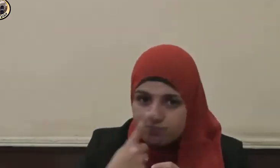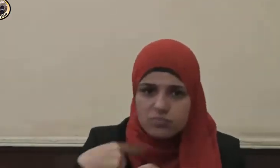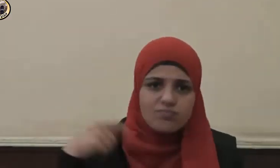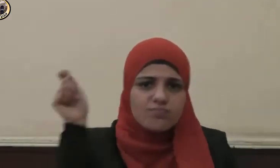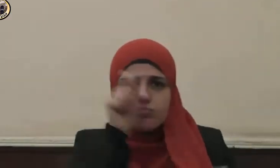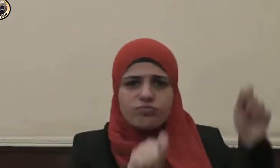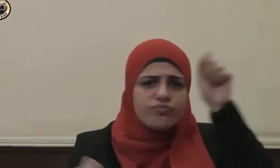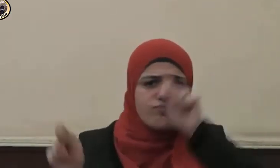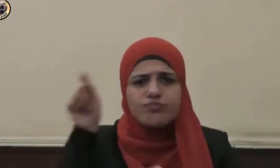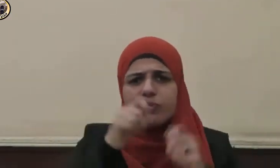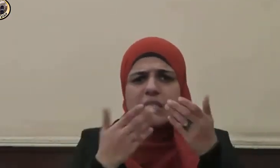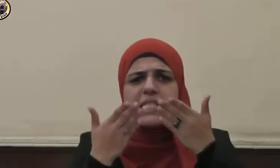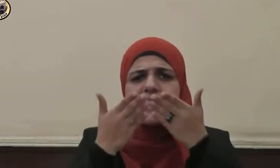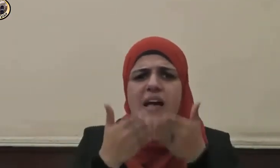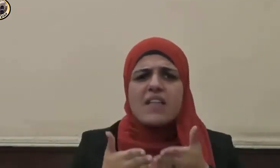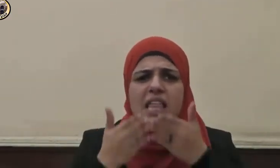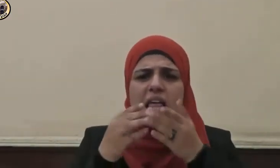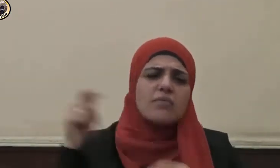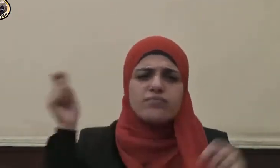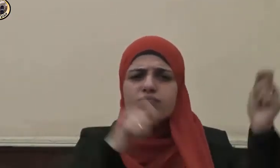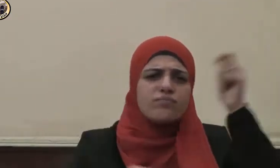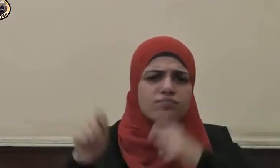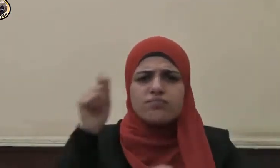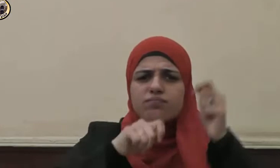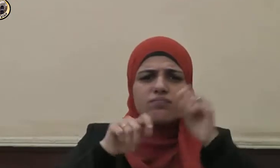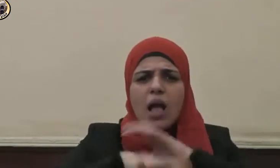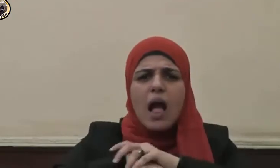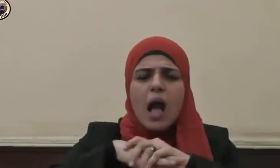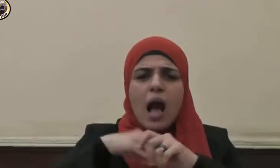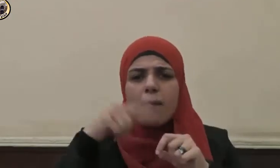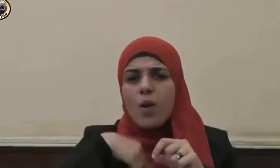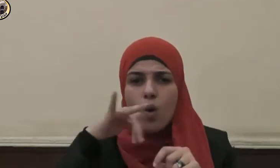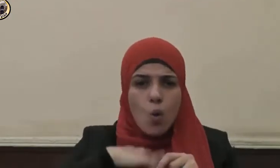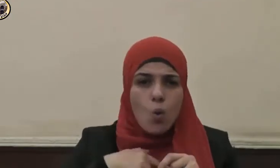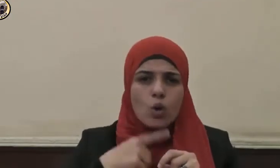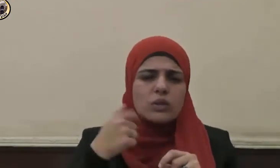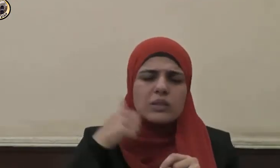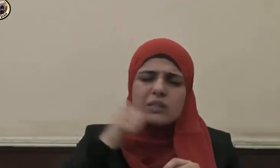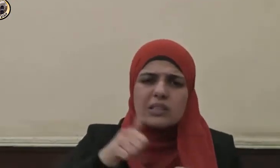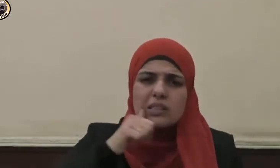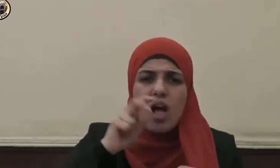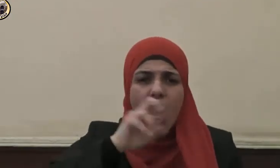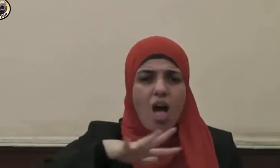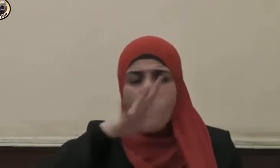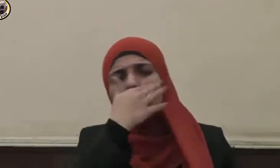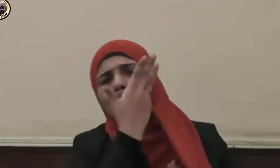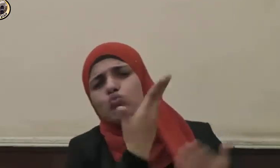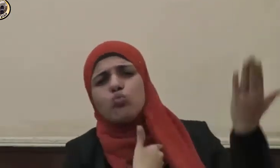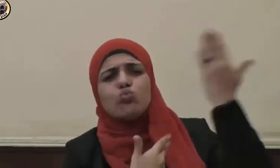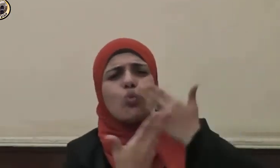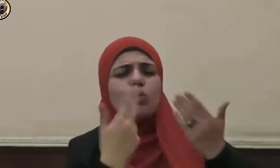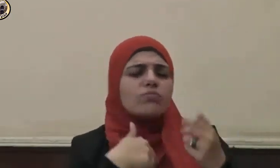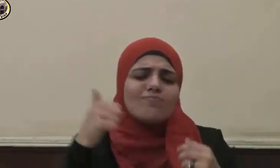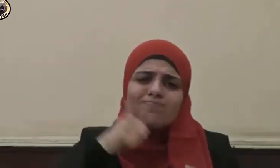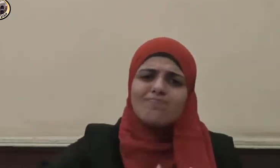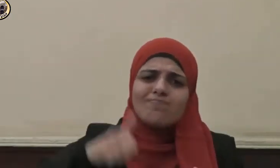يصنع السفينة ولم يتوانى رغم سخرية قومه منه قال تعالى